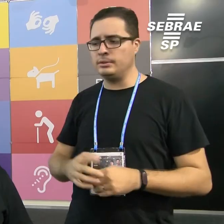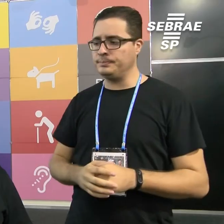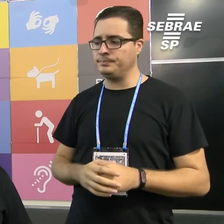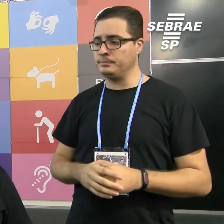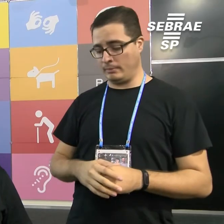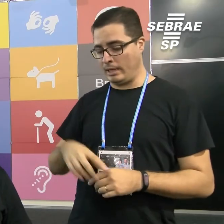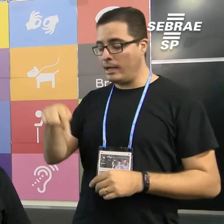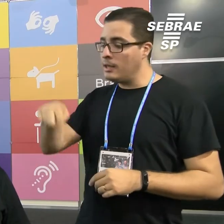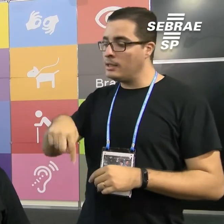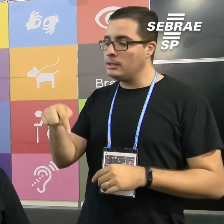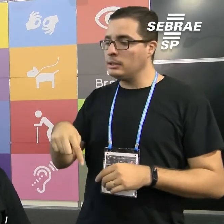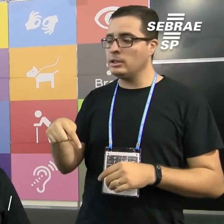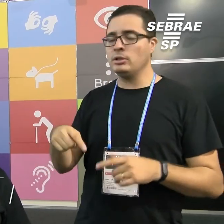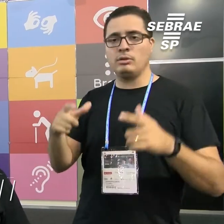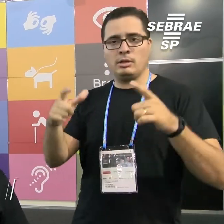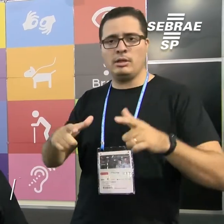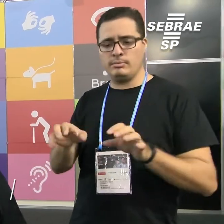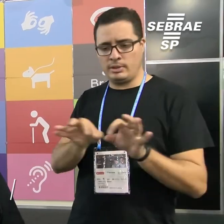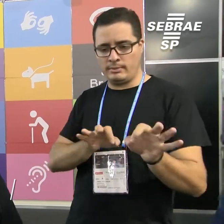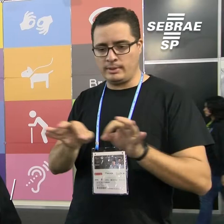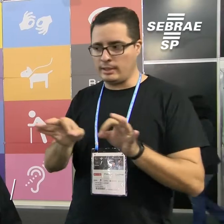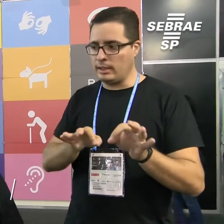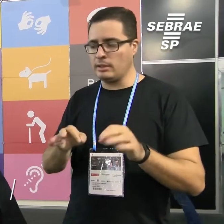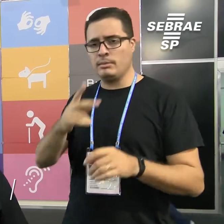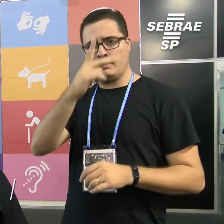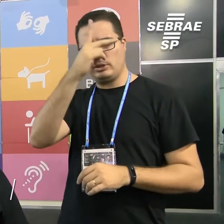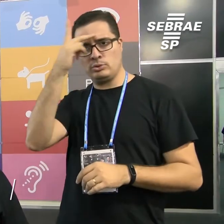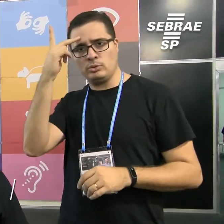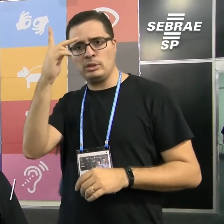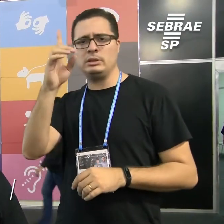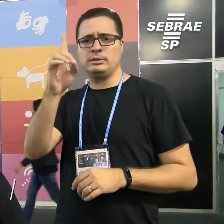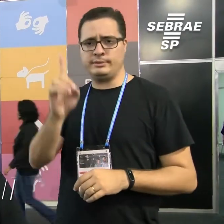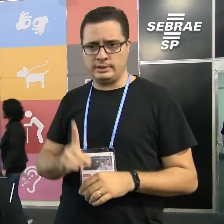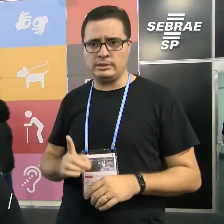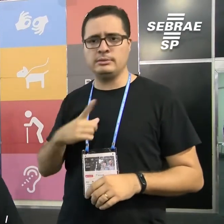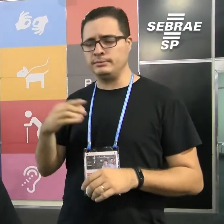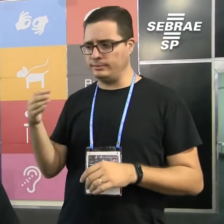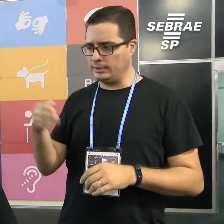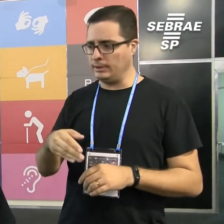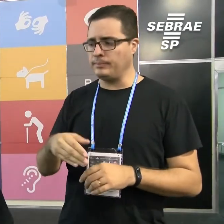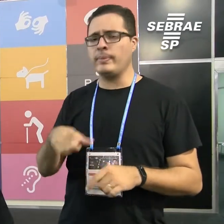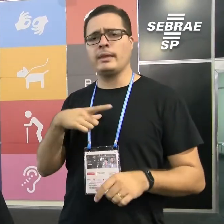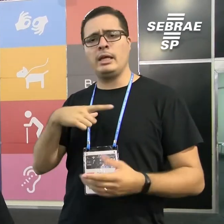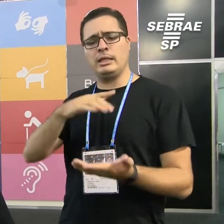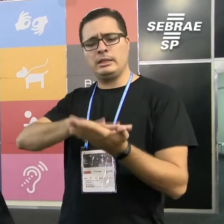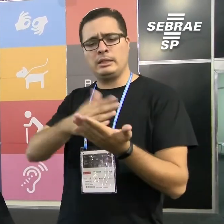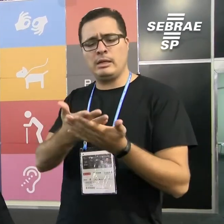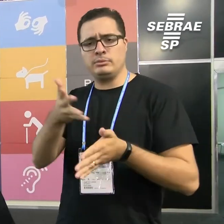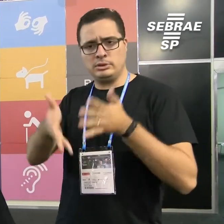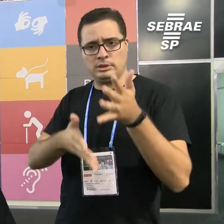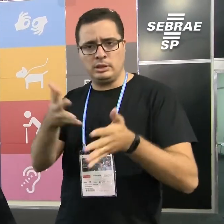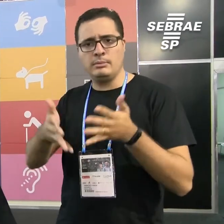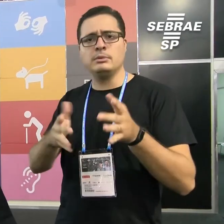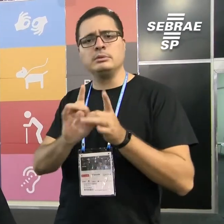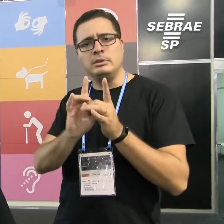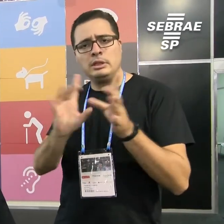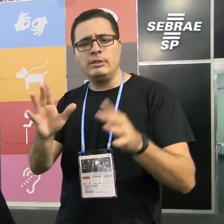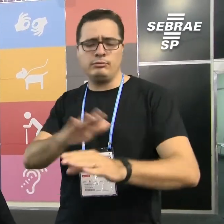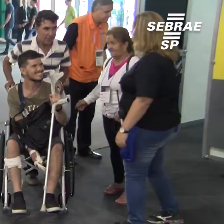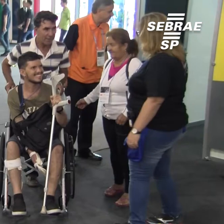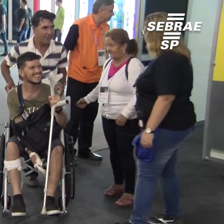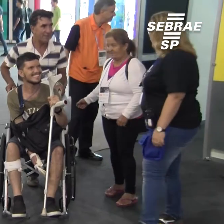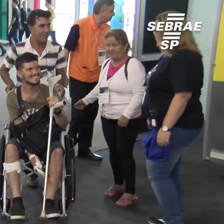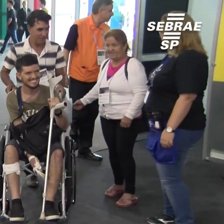Esse espaço foi projetado para receber as pessoas com qualquer tipo de deficiência. Temos intérpretes de livros disponíveis o dia